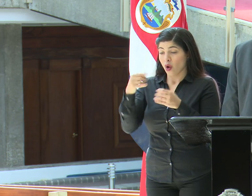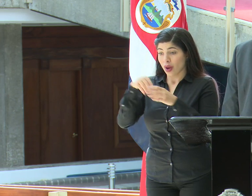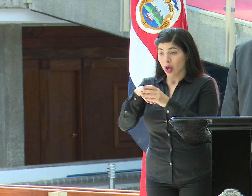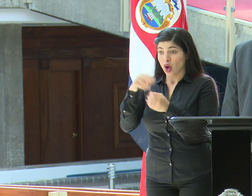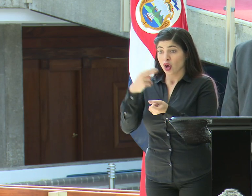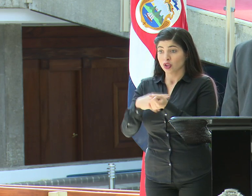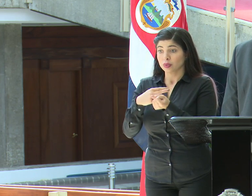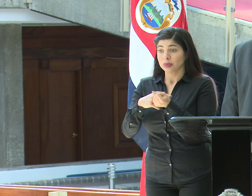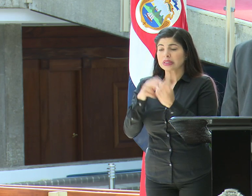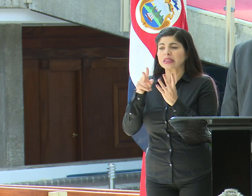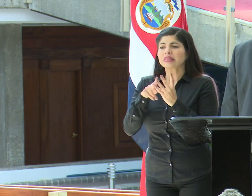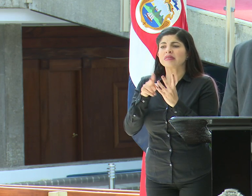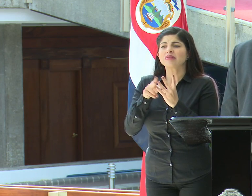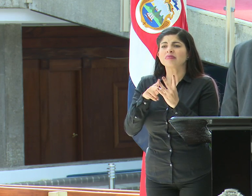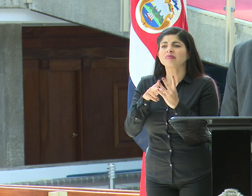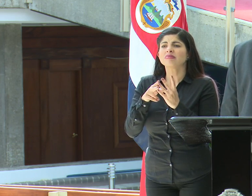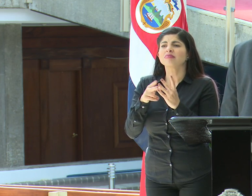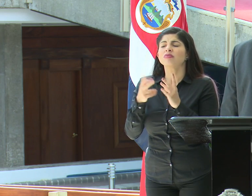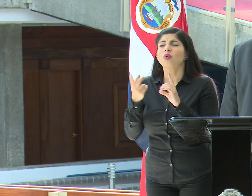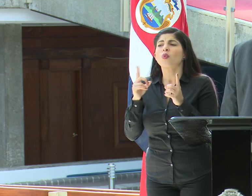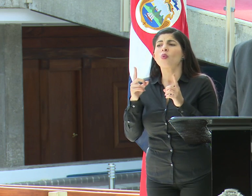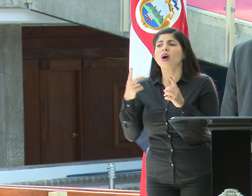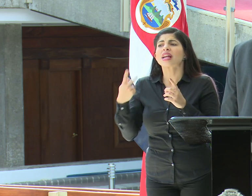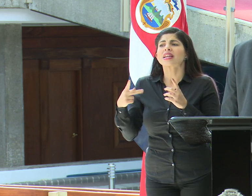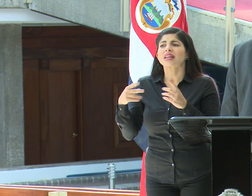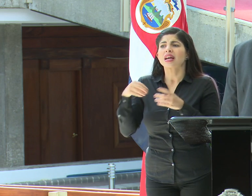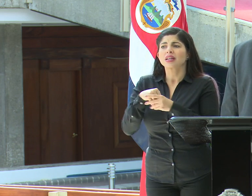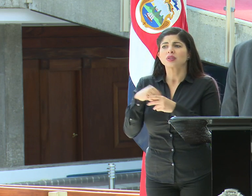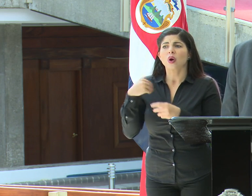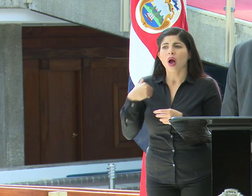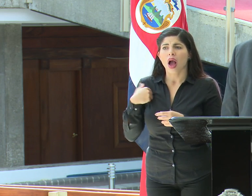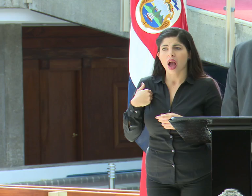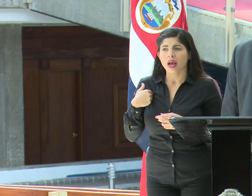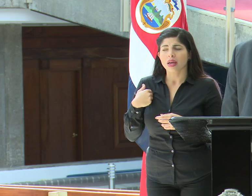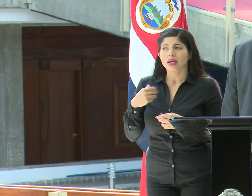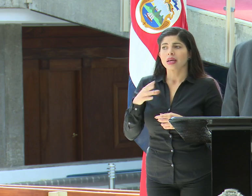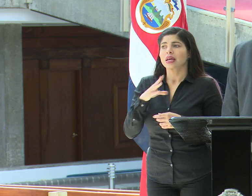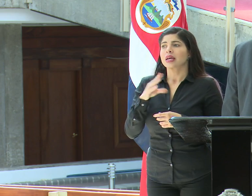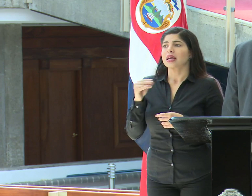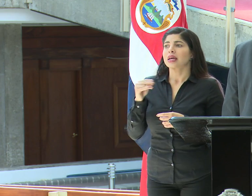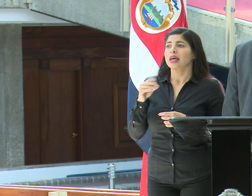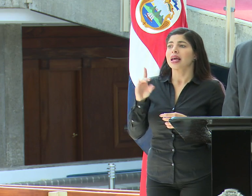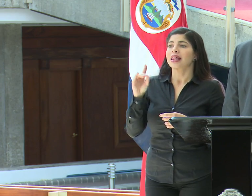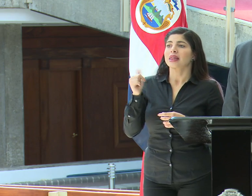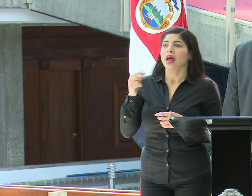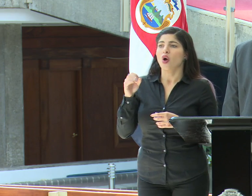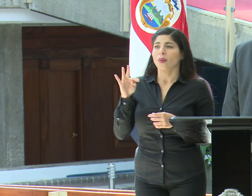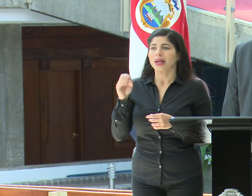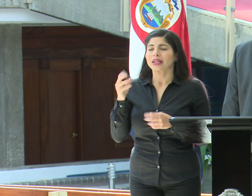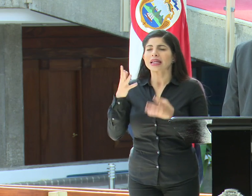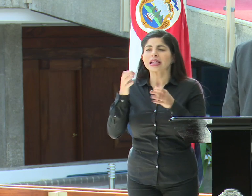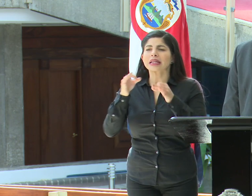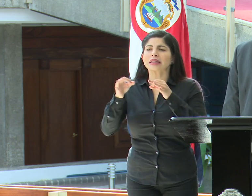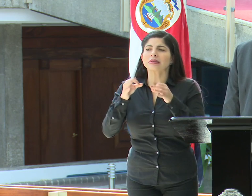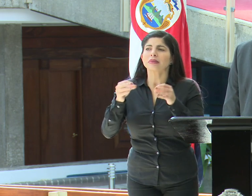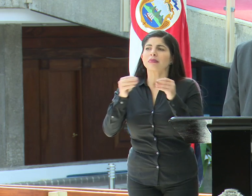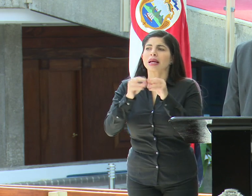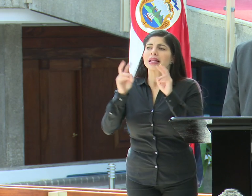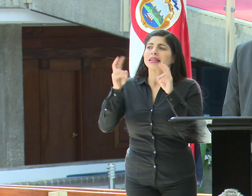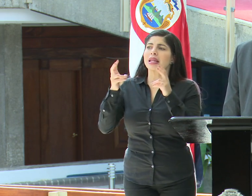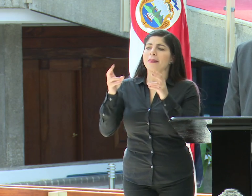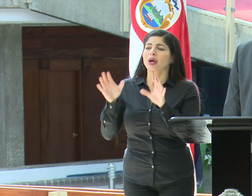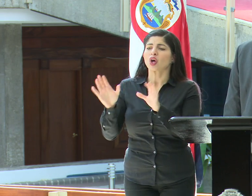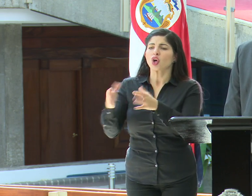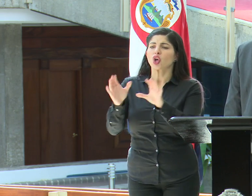responden a qué factor de riesgo y también, Gita Goberto, quería un poco que le explicara aún más el asunto del